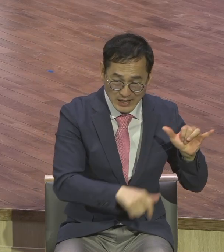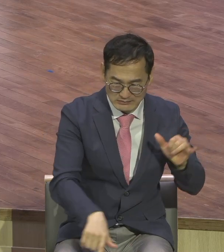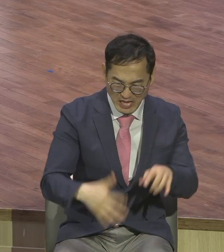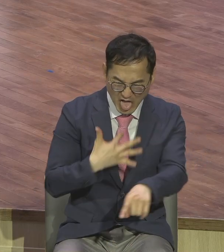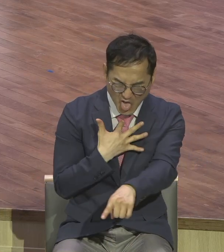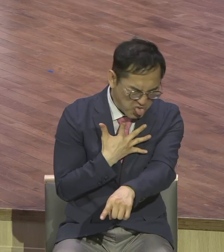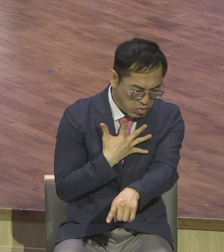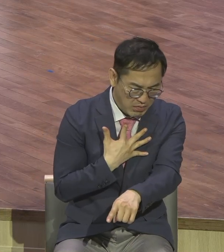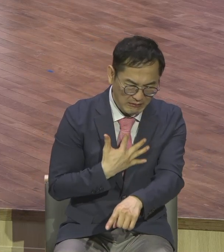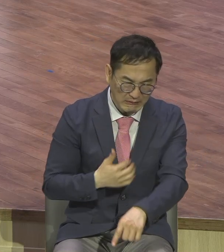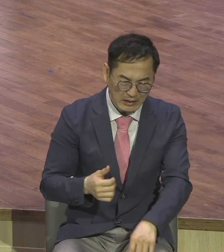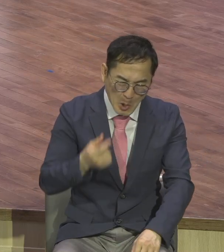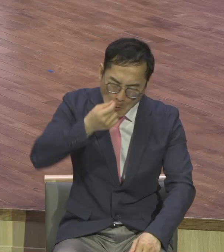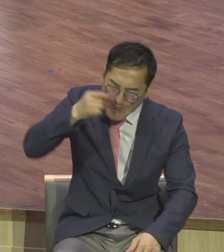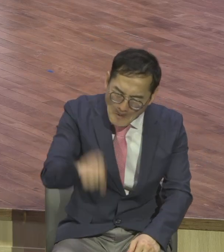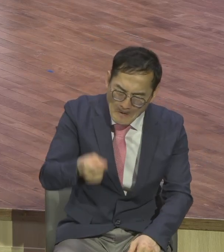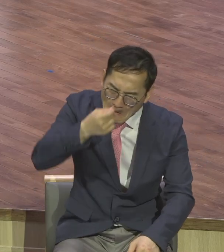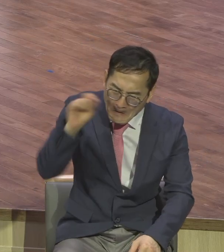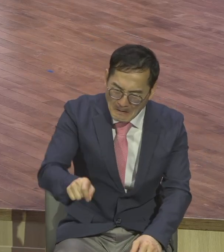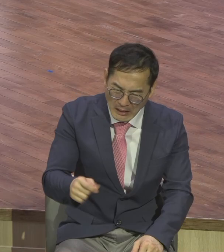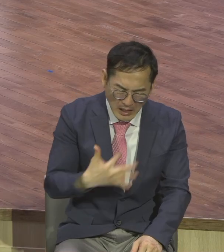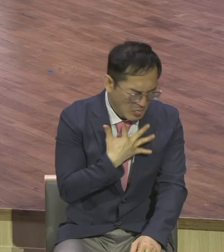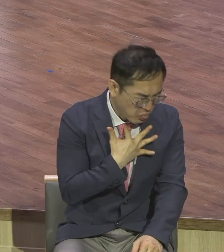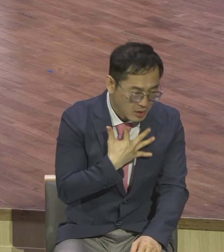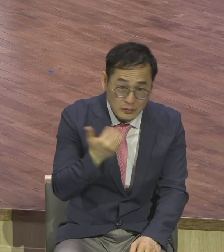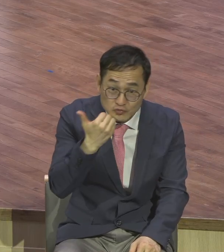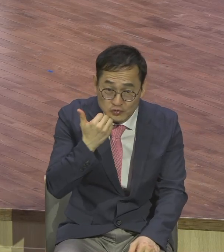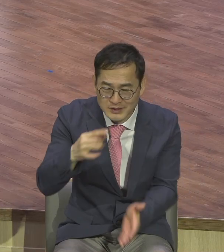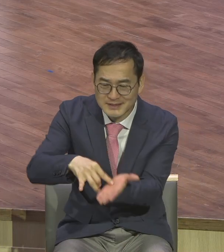조롱하든 세리와 장려를 말합니다.